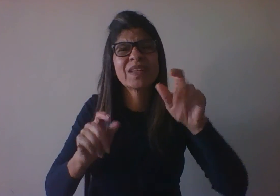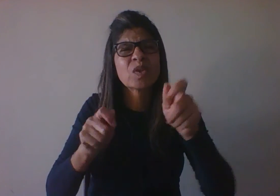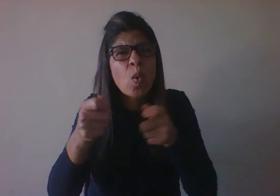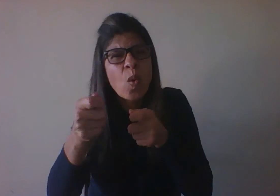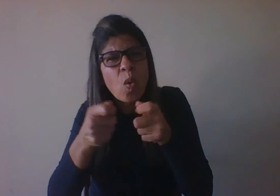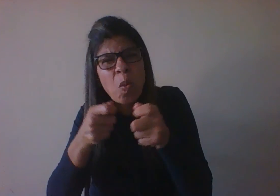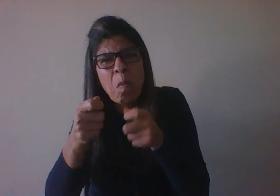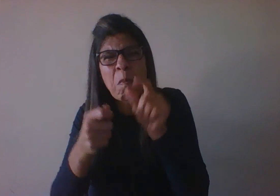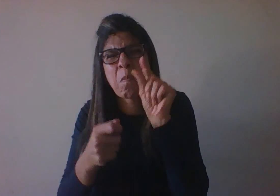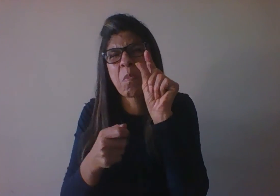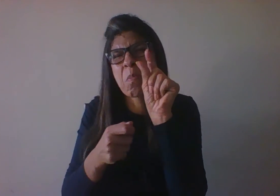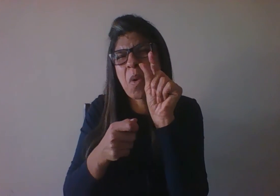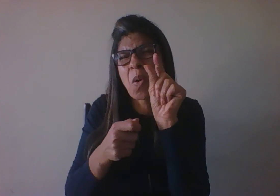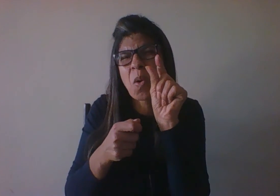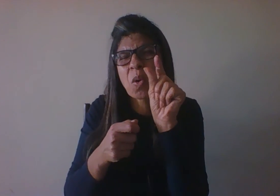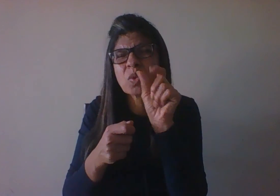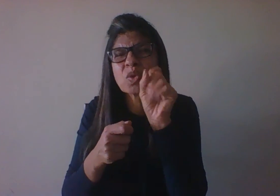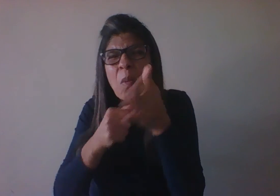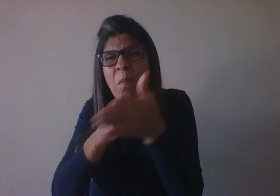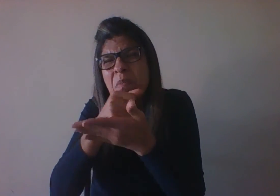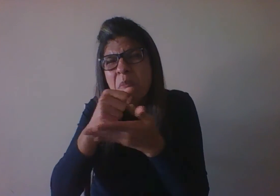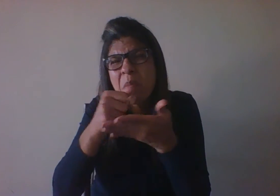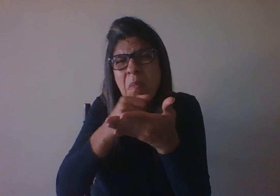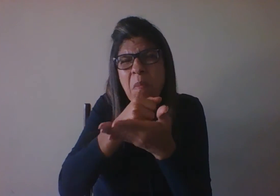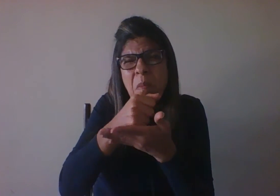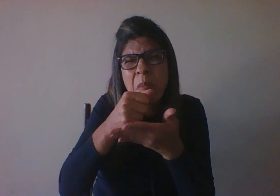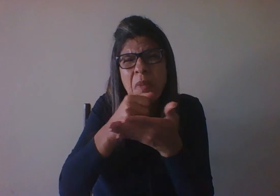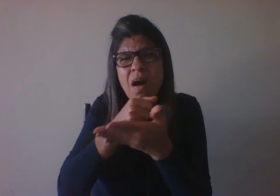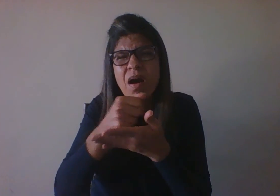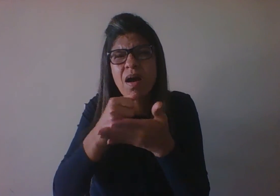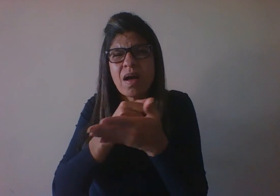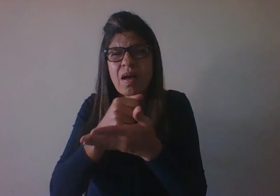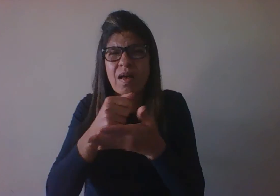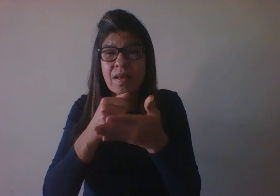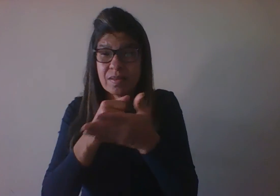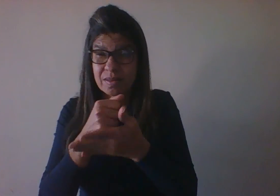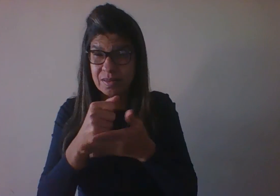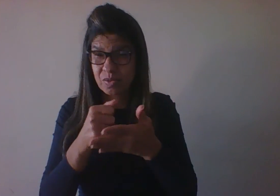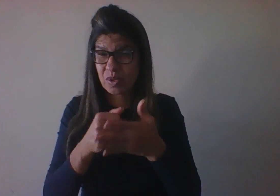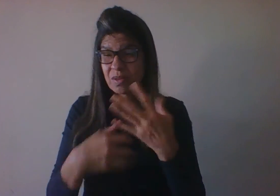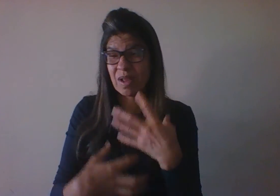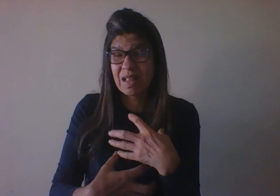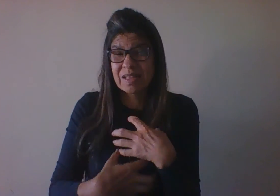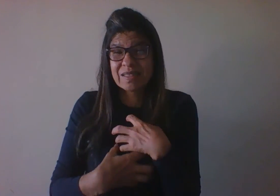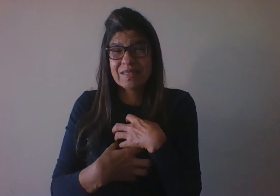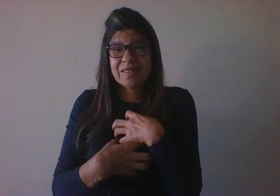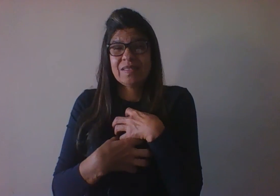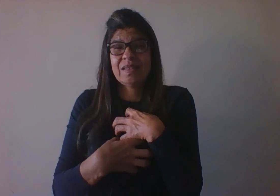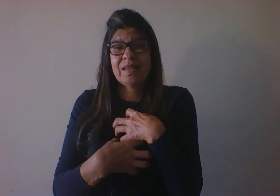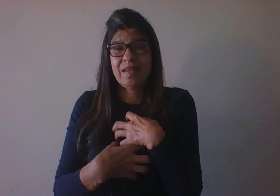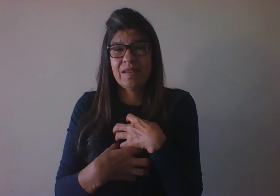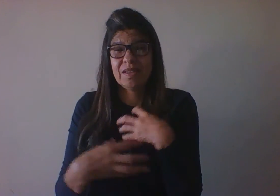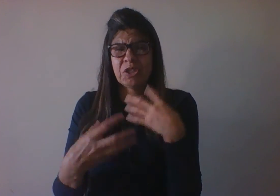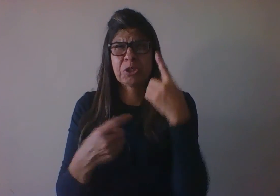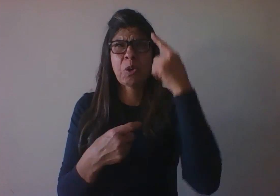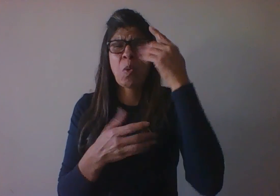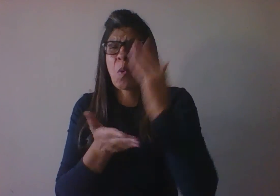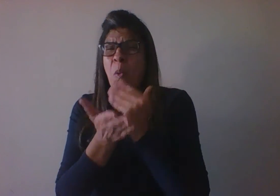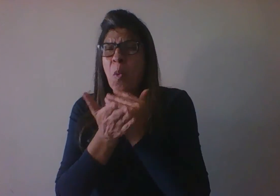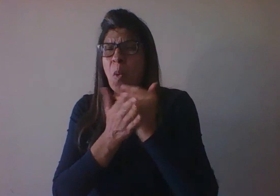desenvolver essas noções, então mais do que se estimular sensorialmente, ela começa a pensar sobre o mundo.